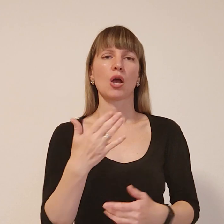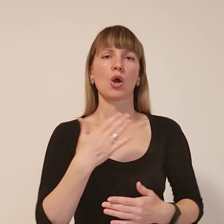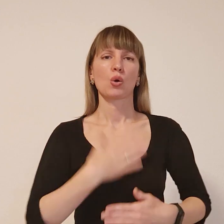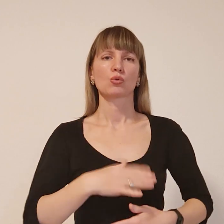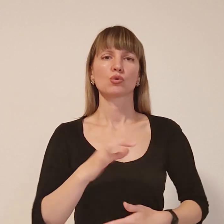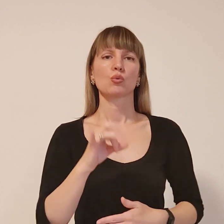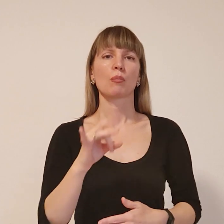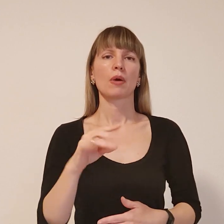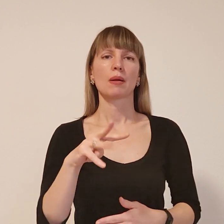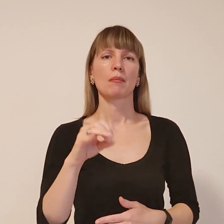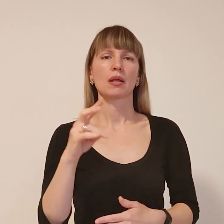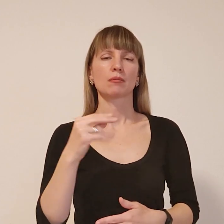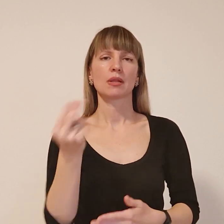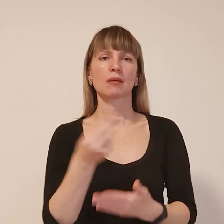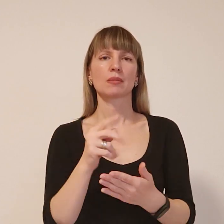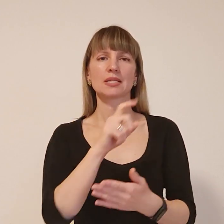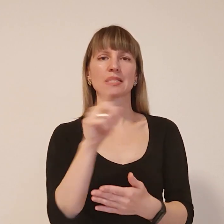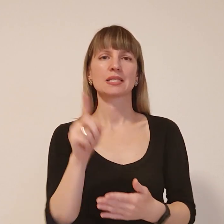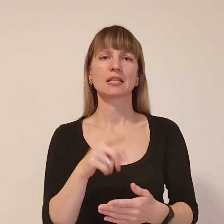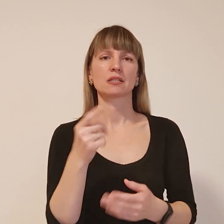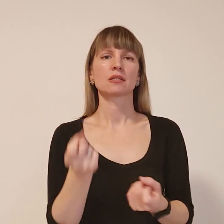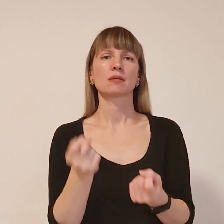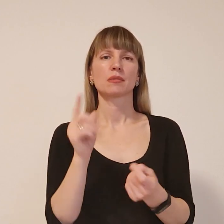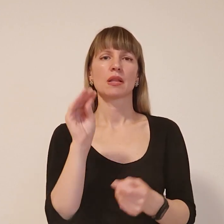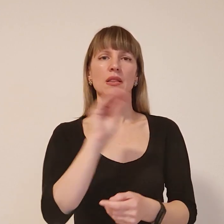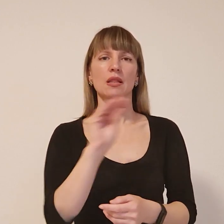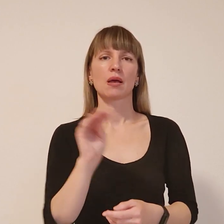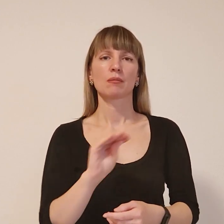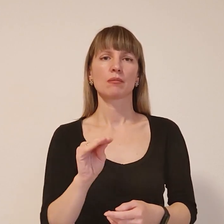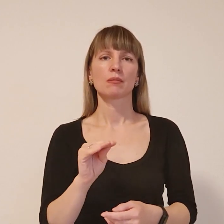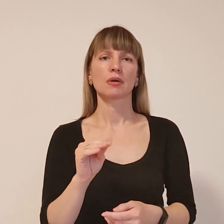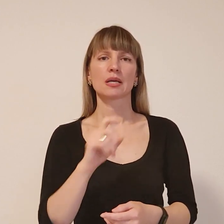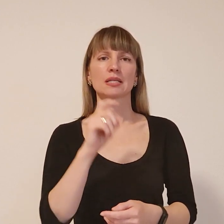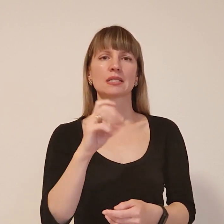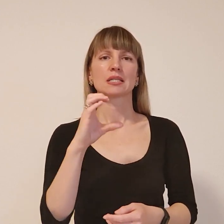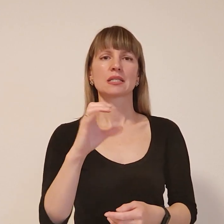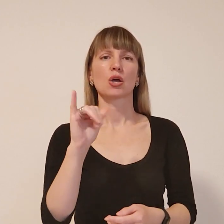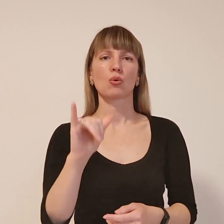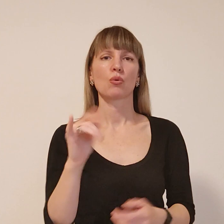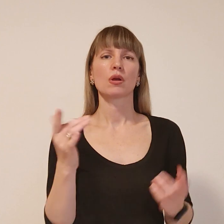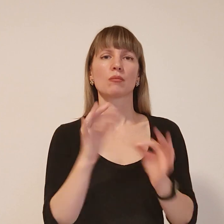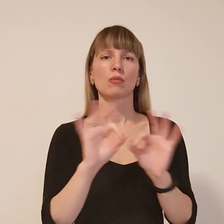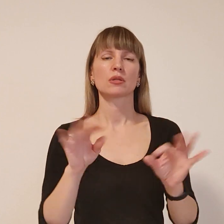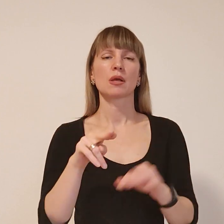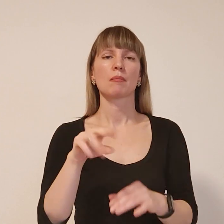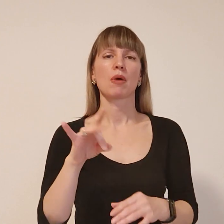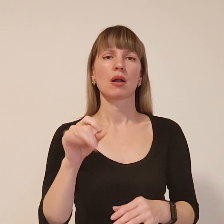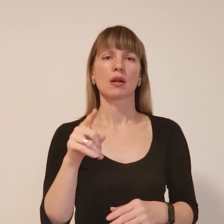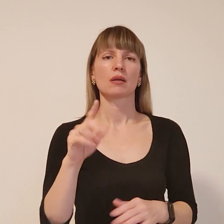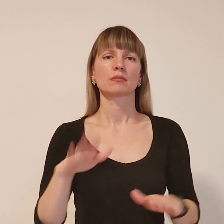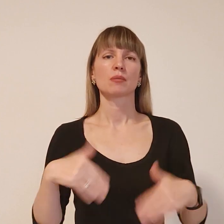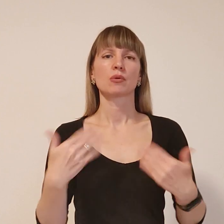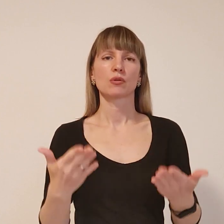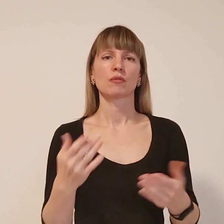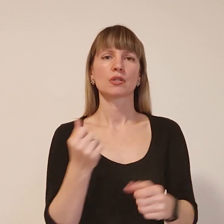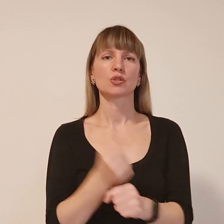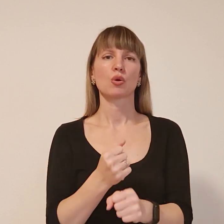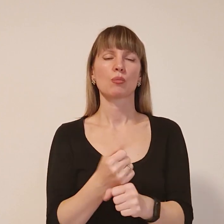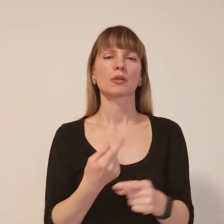буква «З». Зараз там з'явився напис «ЗСО». Як пояснила пара, їм запропонували це зробити, оскільки